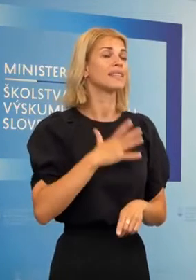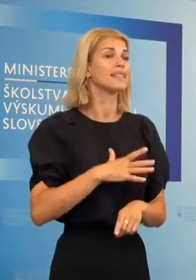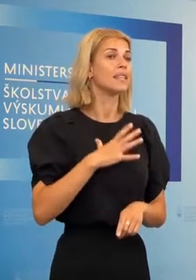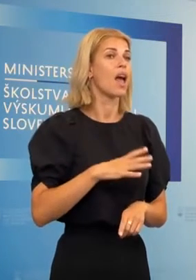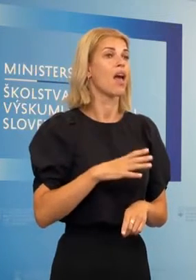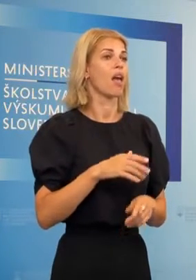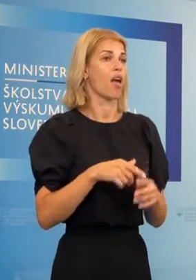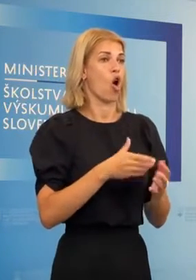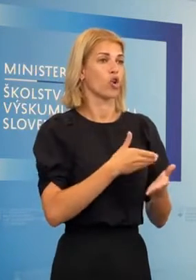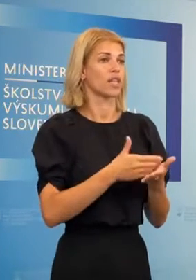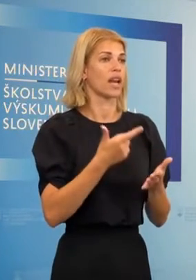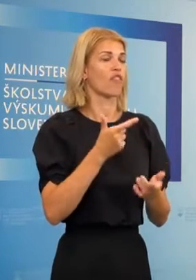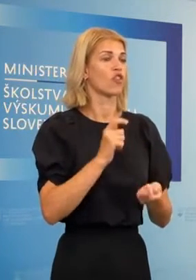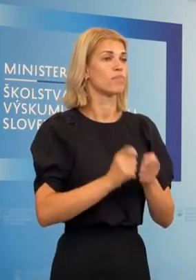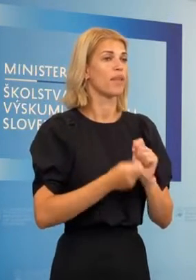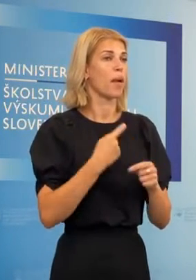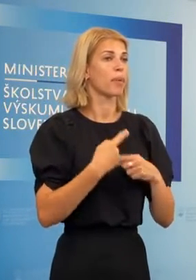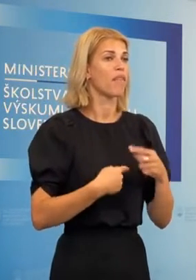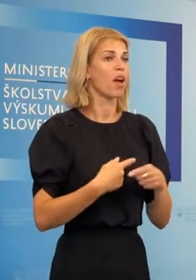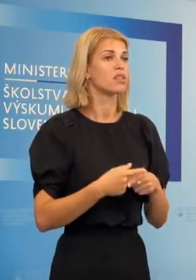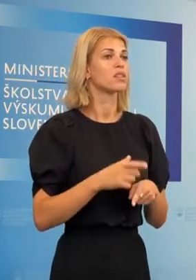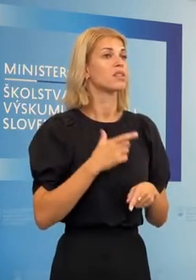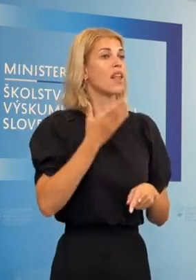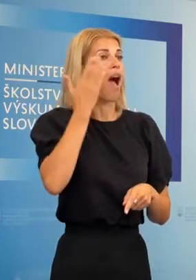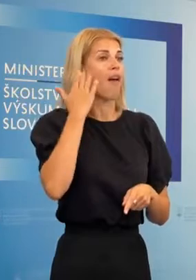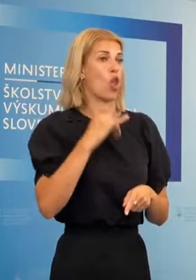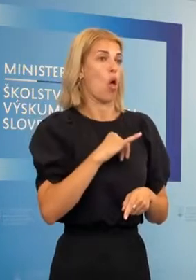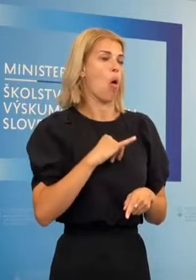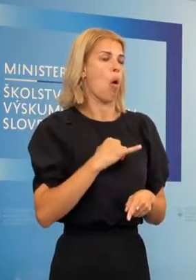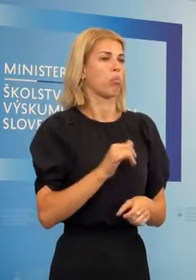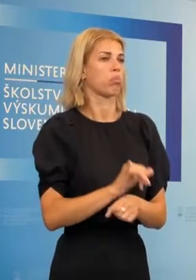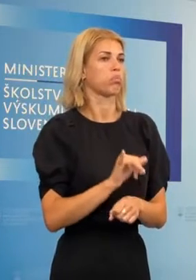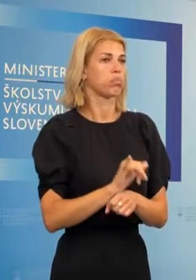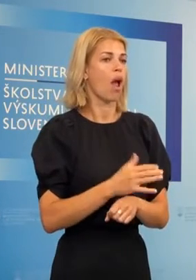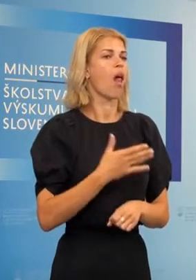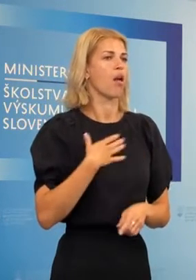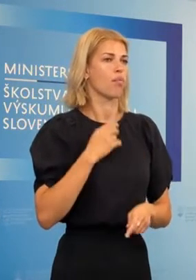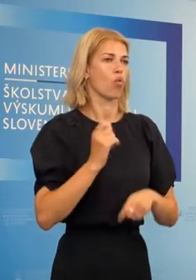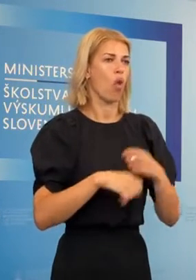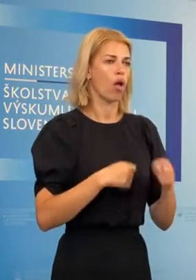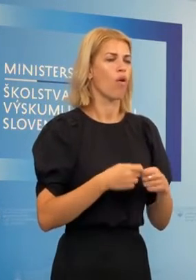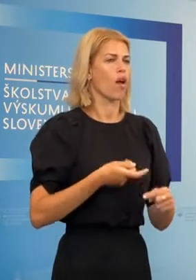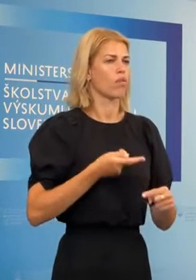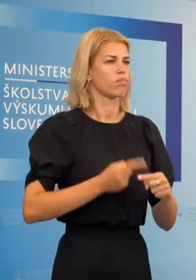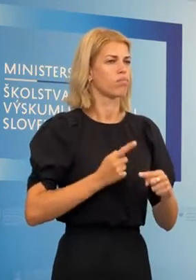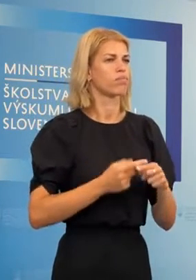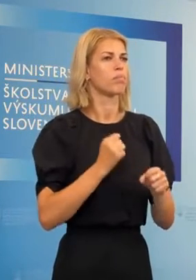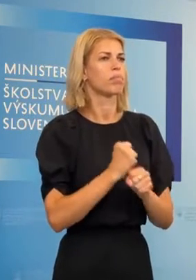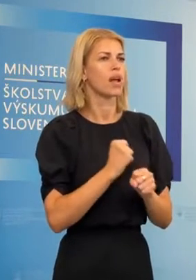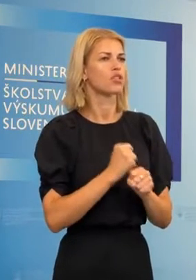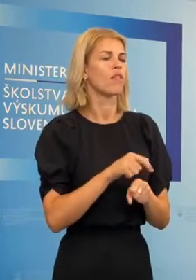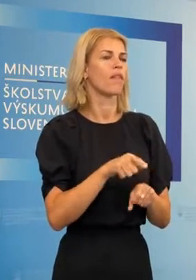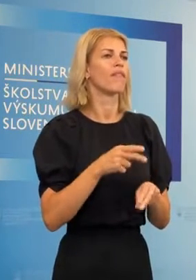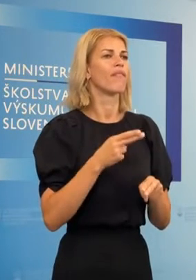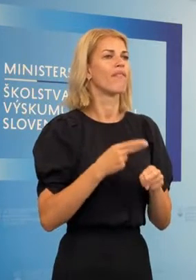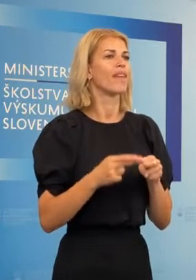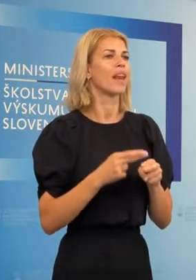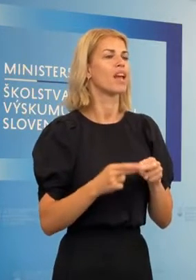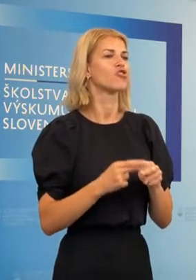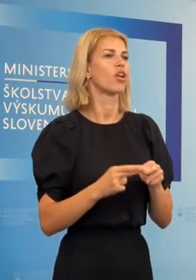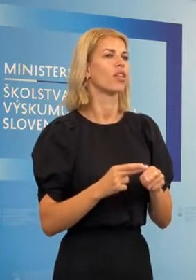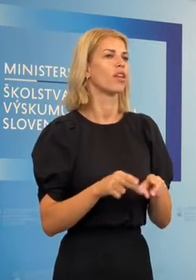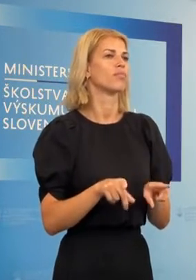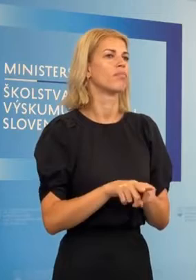na otrnie dvojezmennej prevádzky až také veľké nebolo, tak naši kolegovia intenzívne pracovali na vyriešenie aj takýchto možno